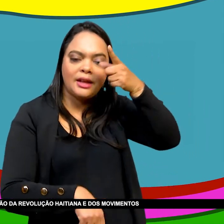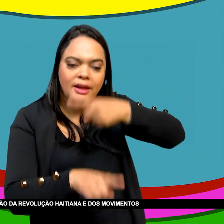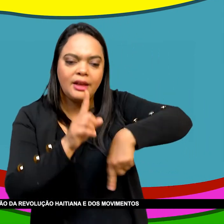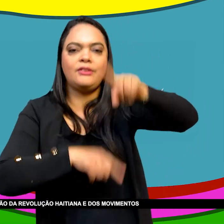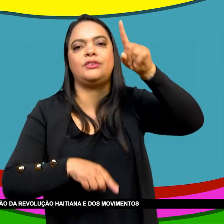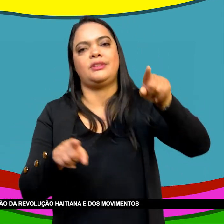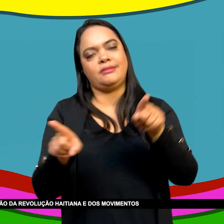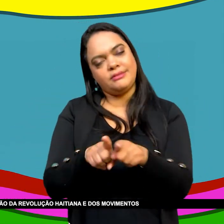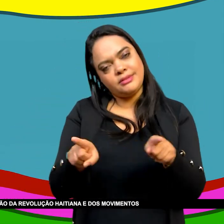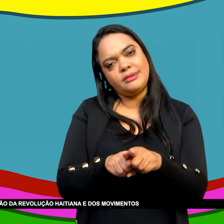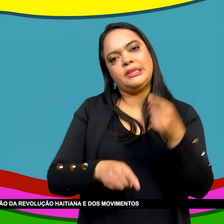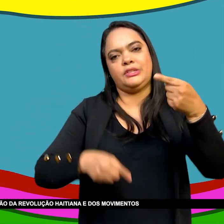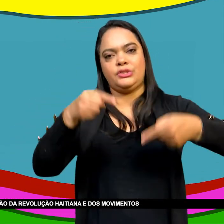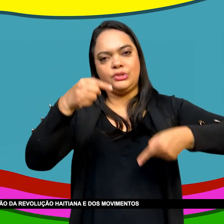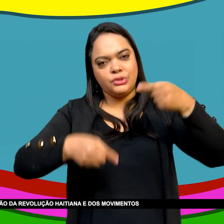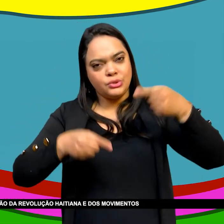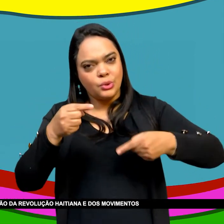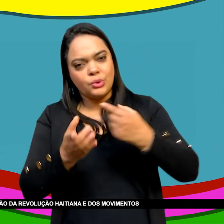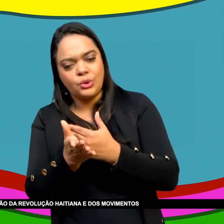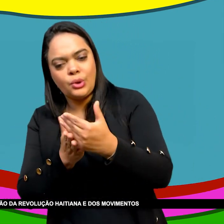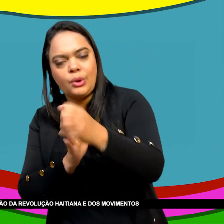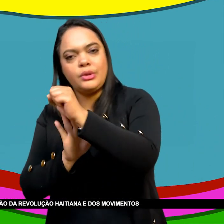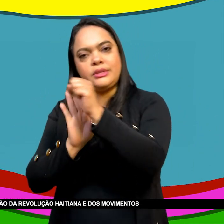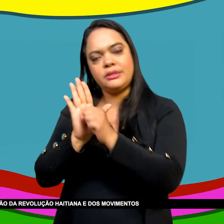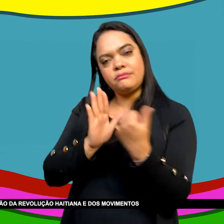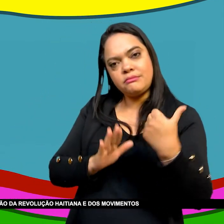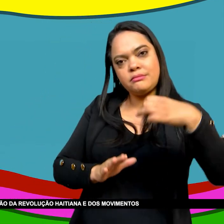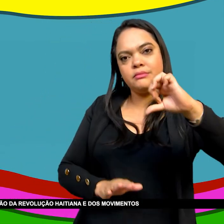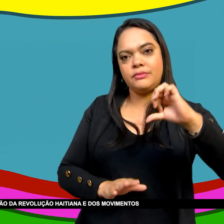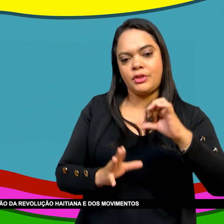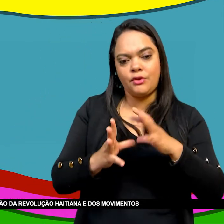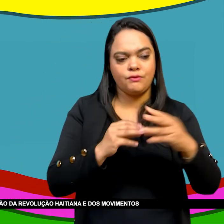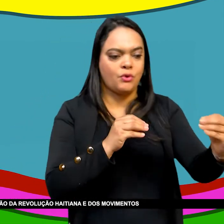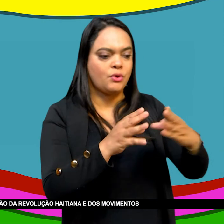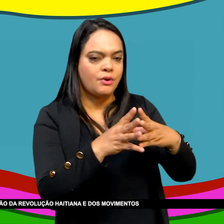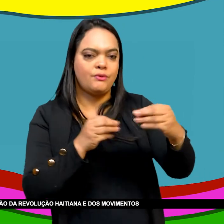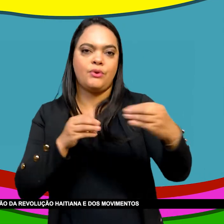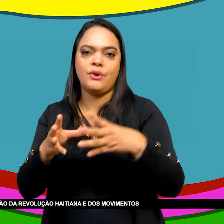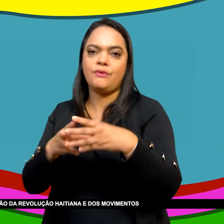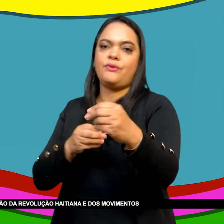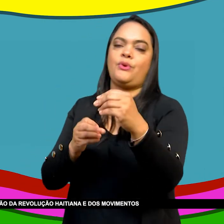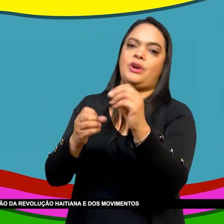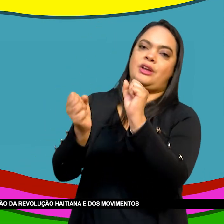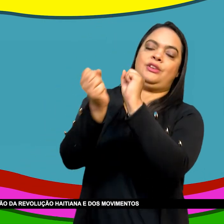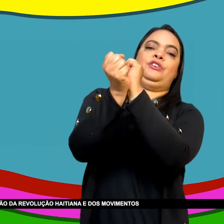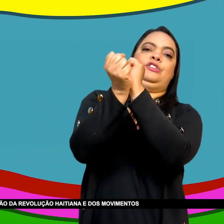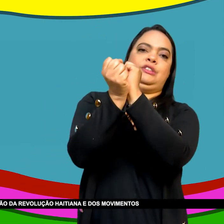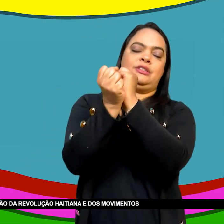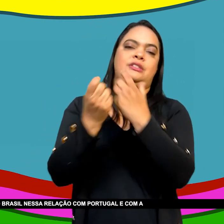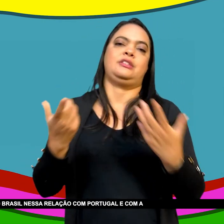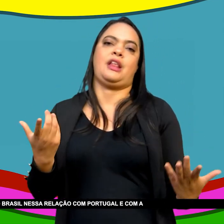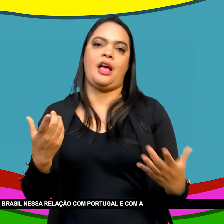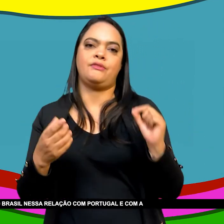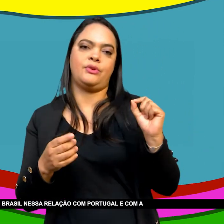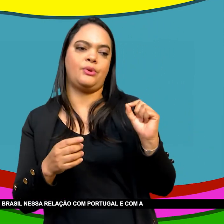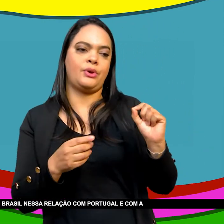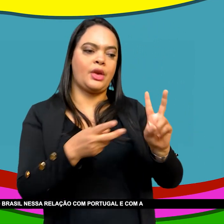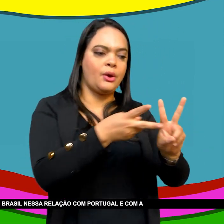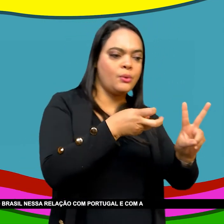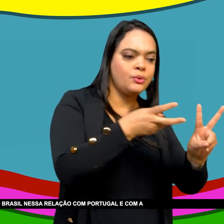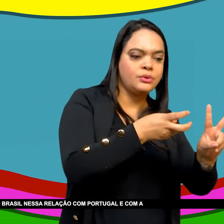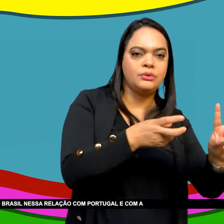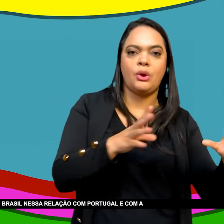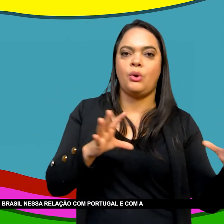expansão Da Revolução Haitiana E dos movimentos escravistas